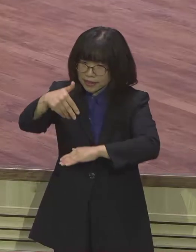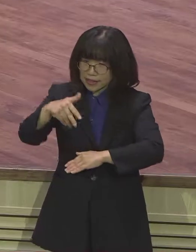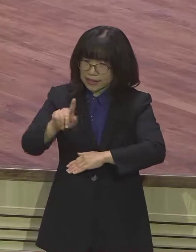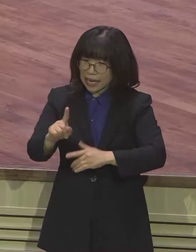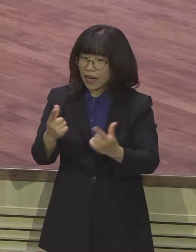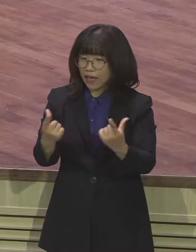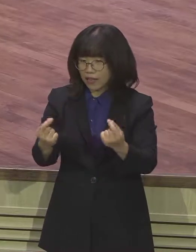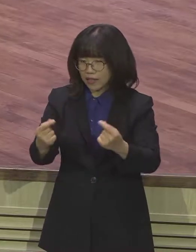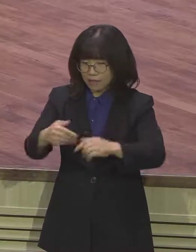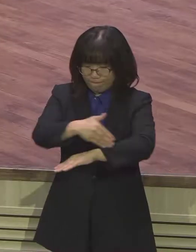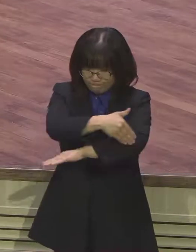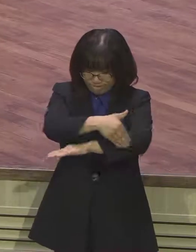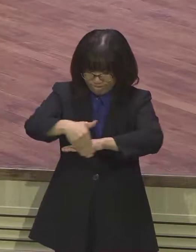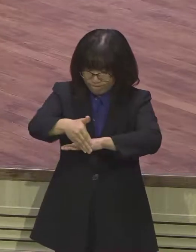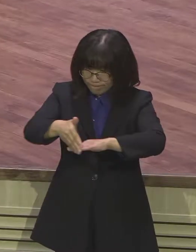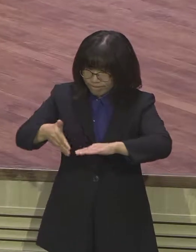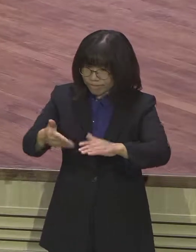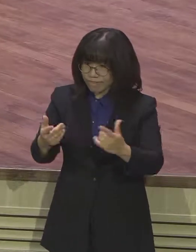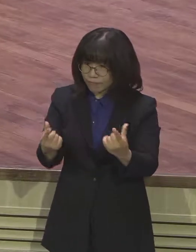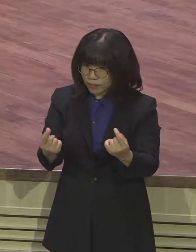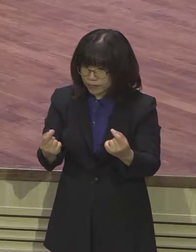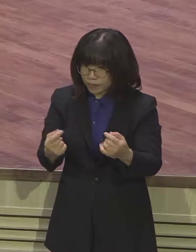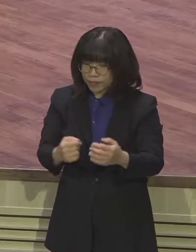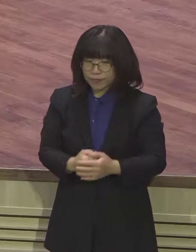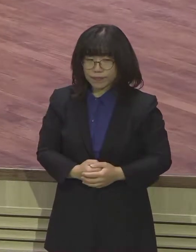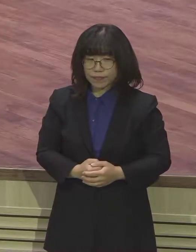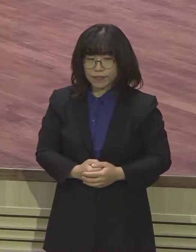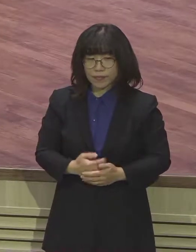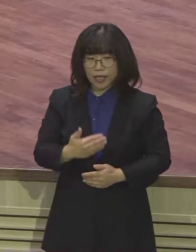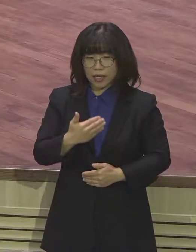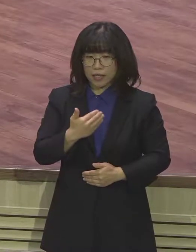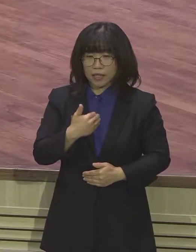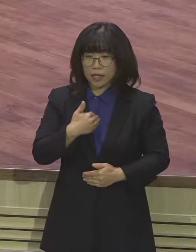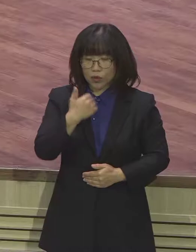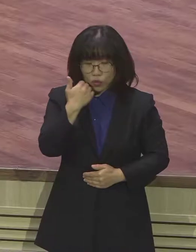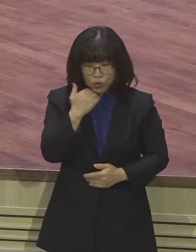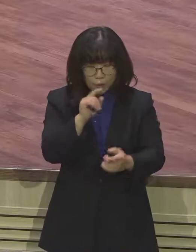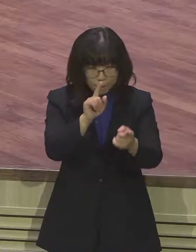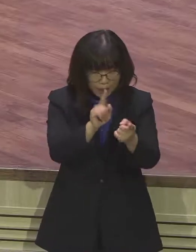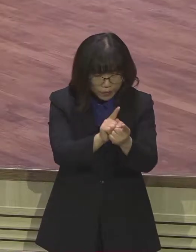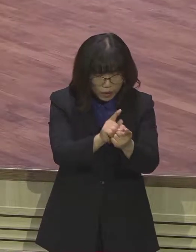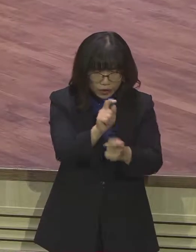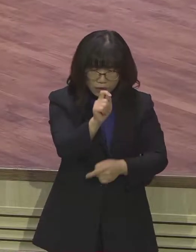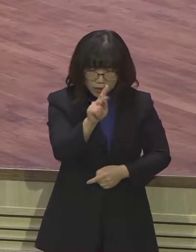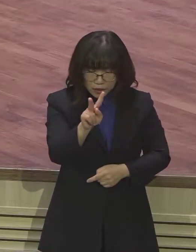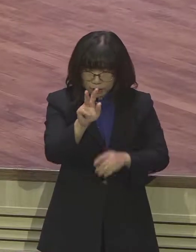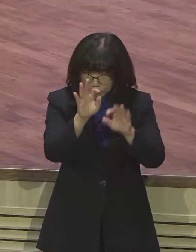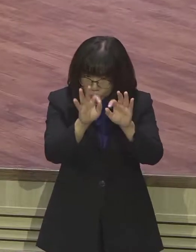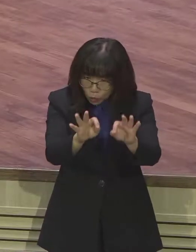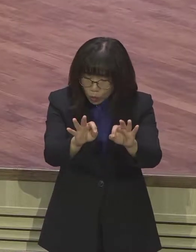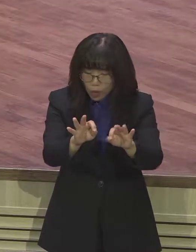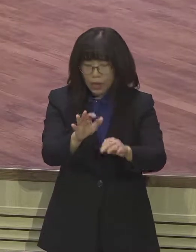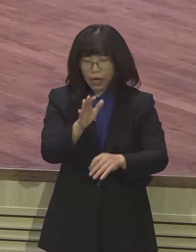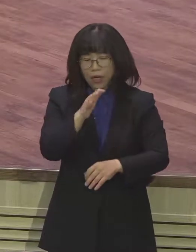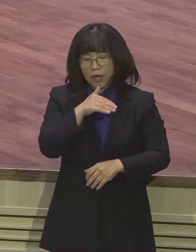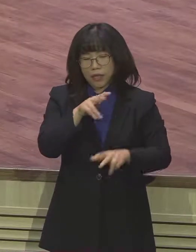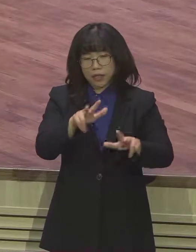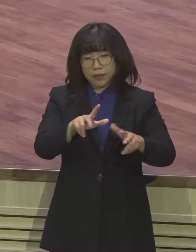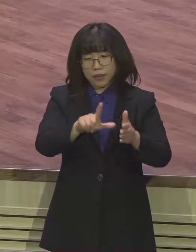저는 현장에 가보고 그리고 정말 여러가지 문제사건들을 미디어를 통해서 접하면서 정말 이 시대는 옳고 그름의 기준이 무너진